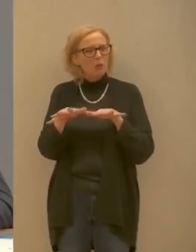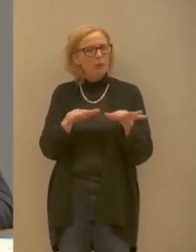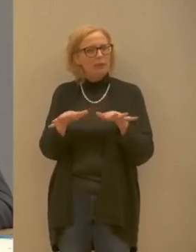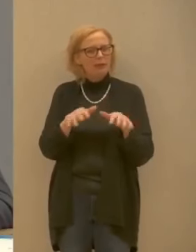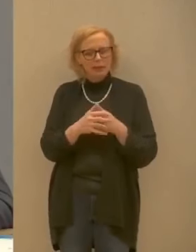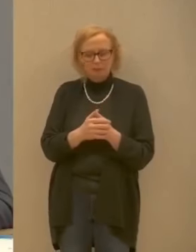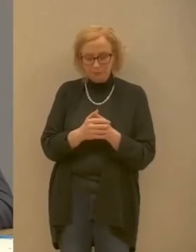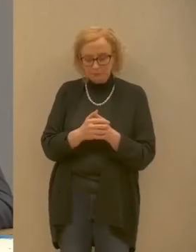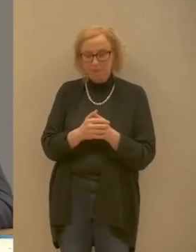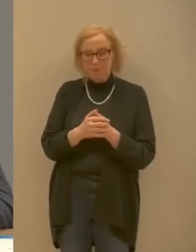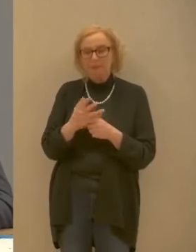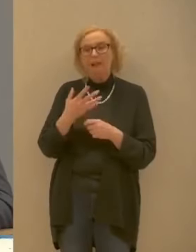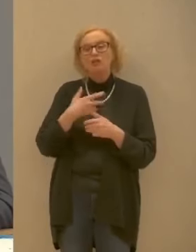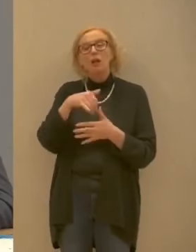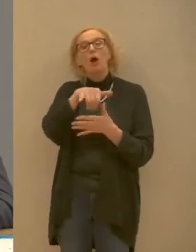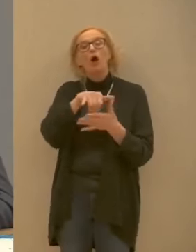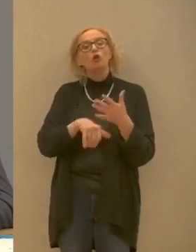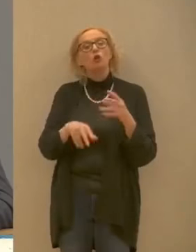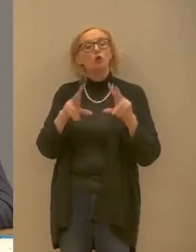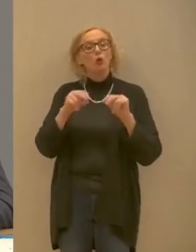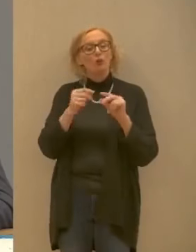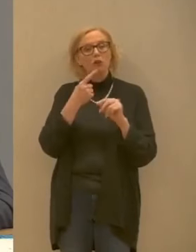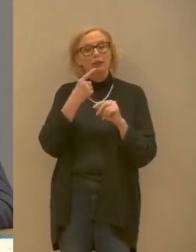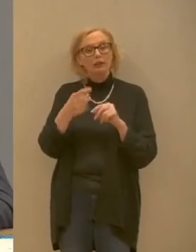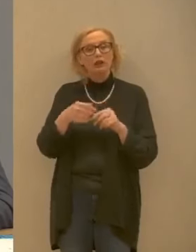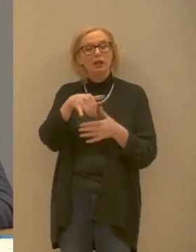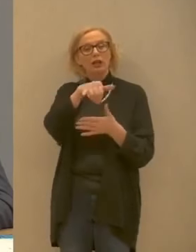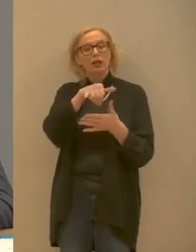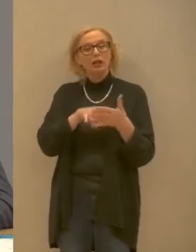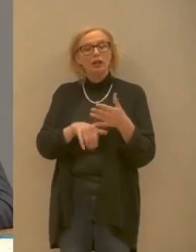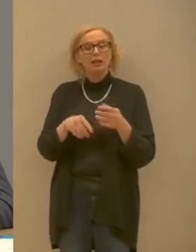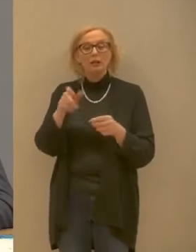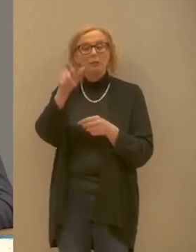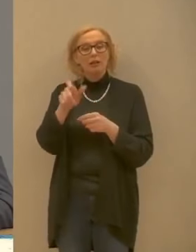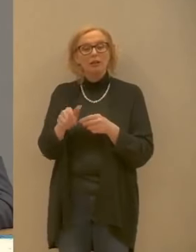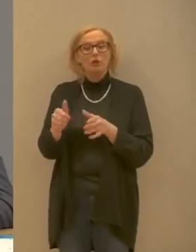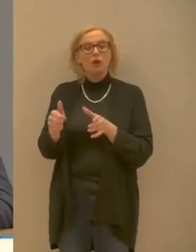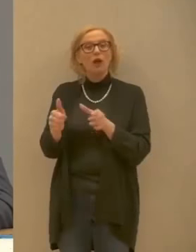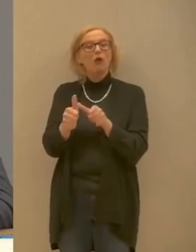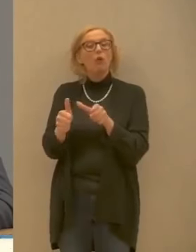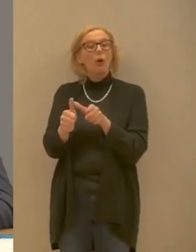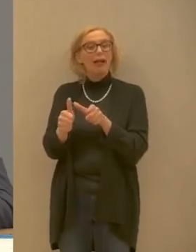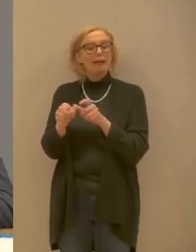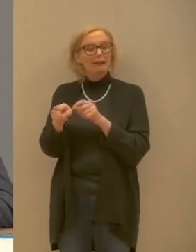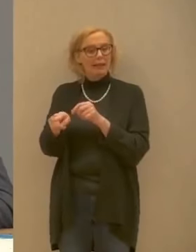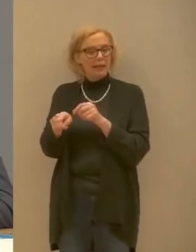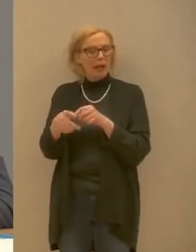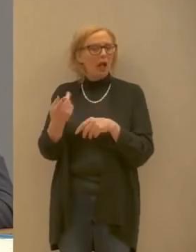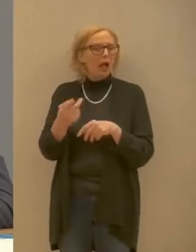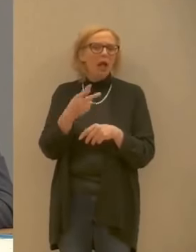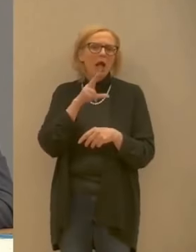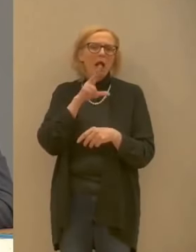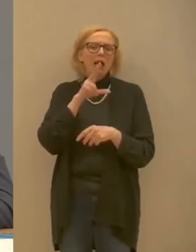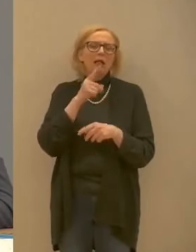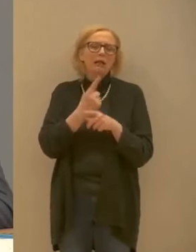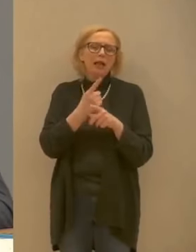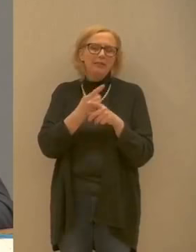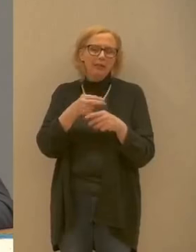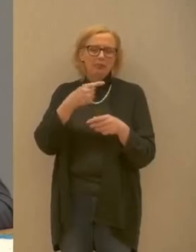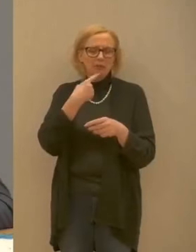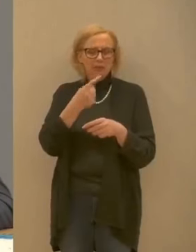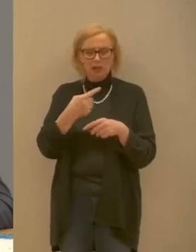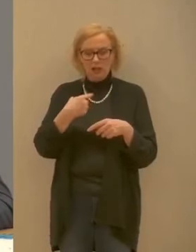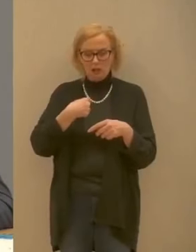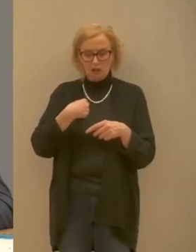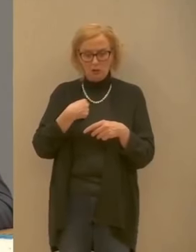in quarantena devi autocertificare di non essere in quarantena e se autocertifichi il falso il governo sta pensando di